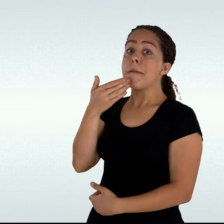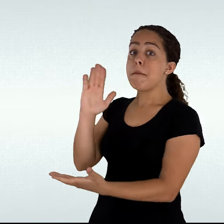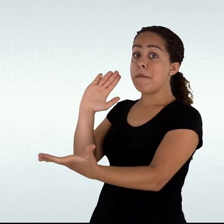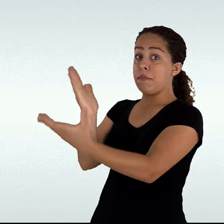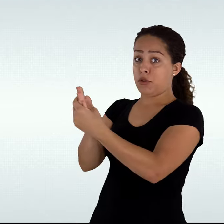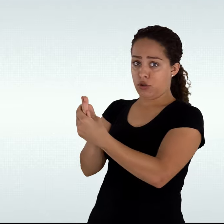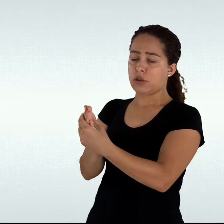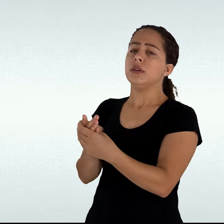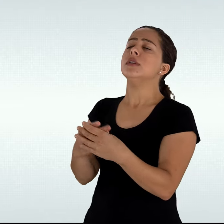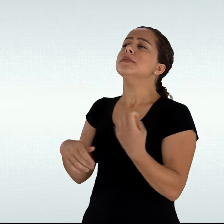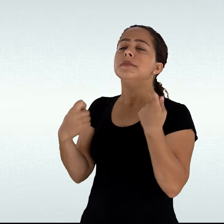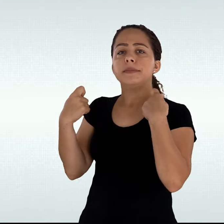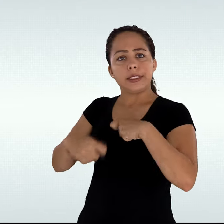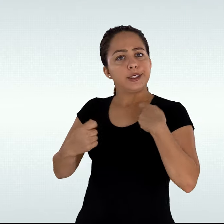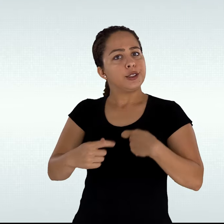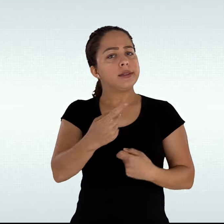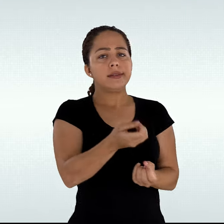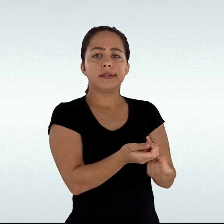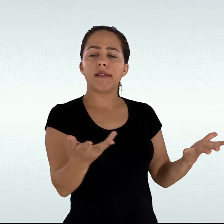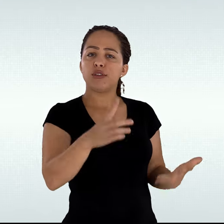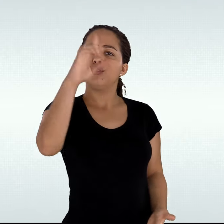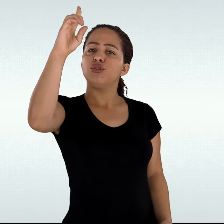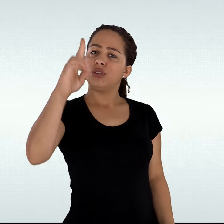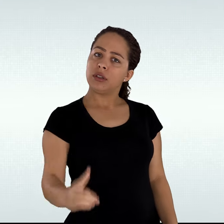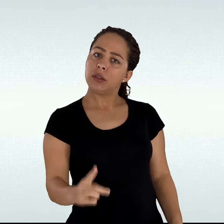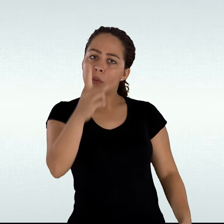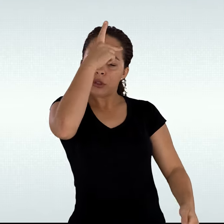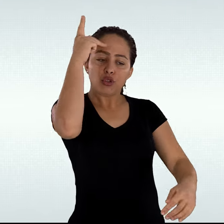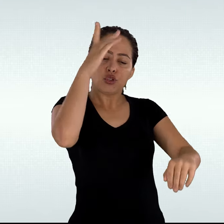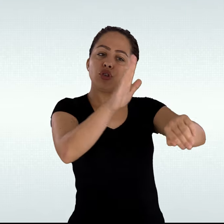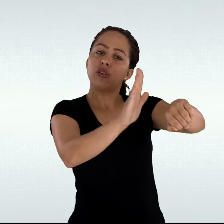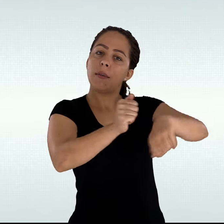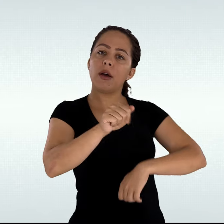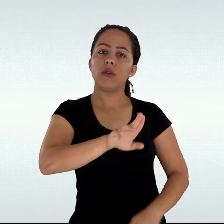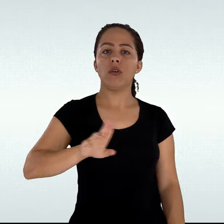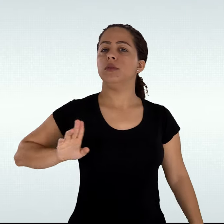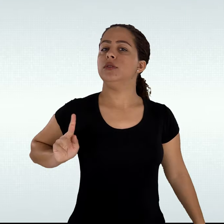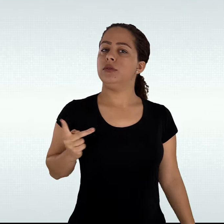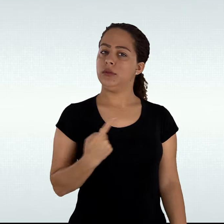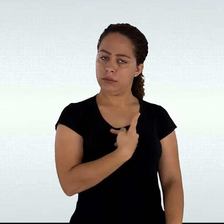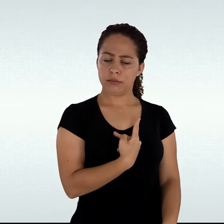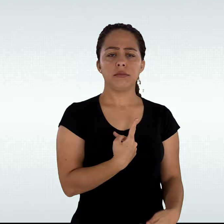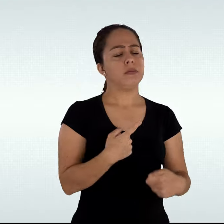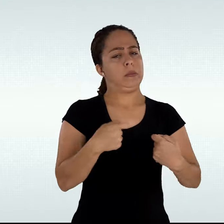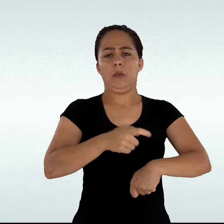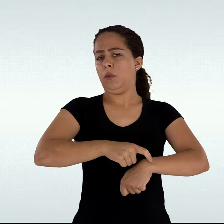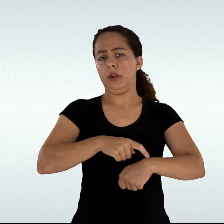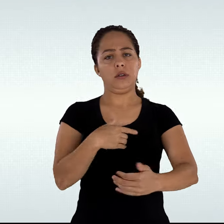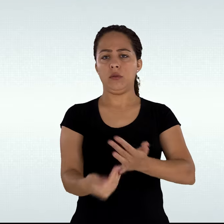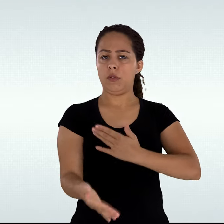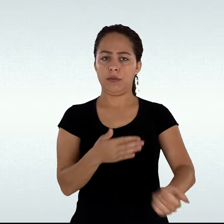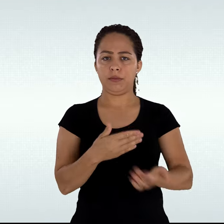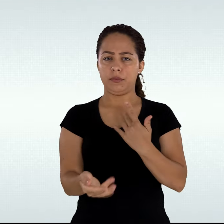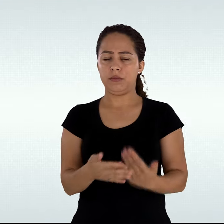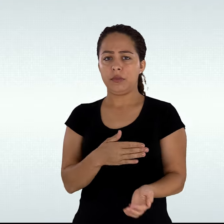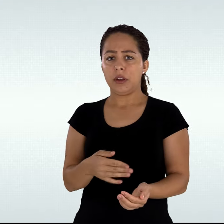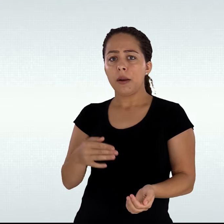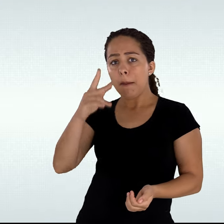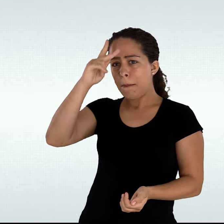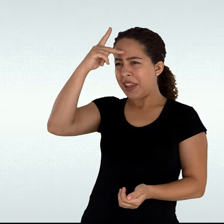a aquelas e aqueles que solicitarem o direito ao tratamento oral exclusivamente pelo nome social em qualquer